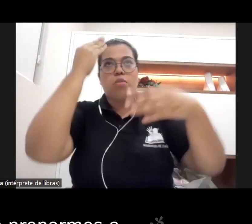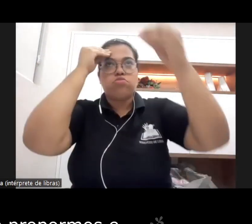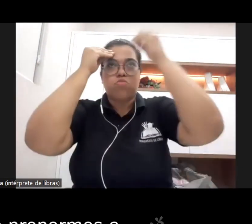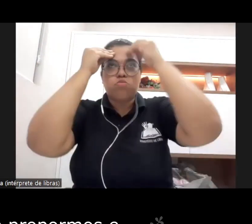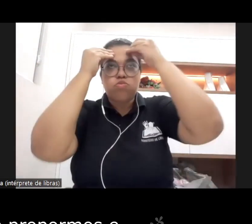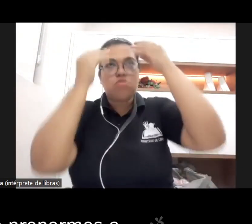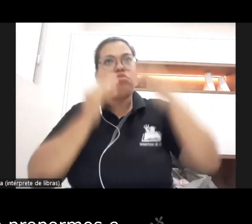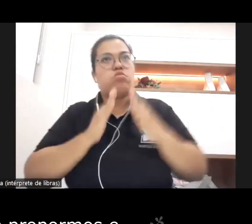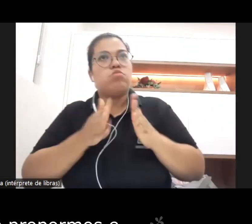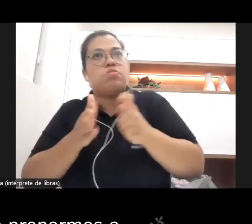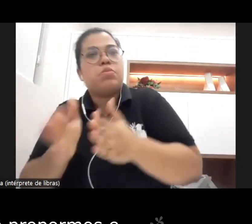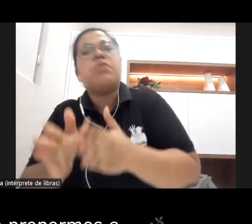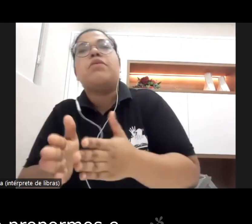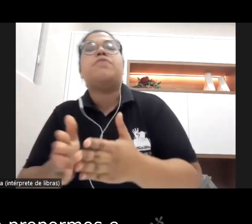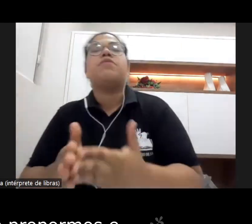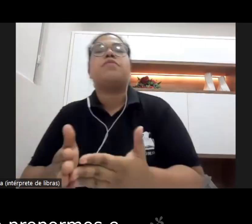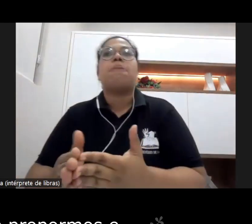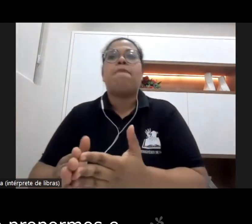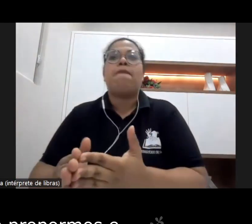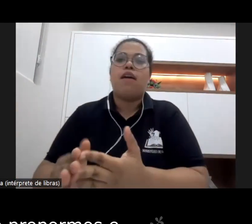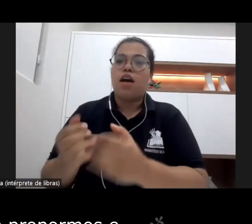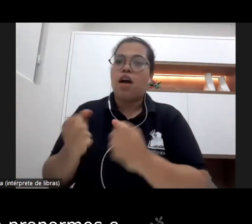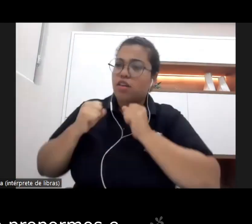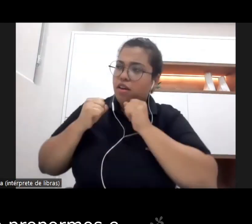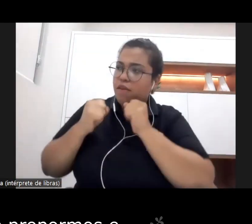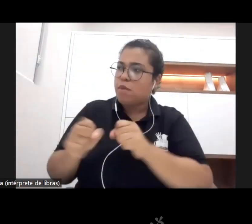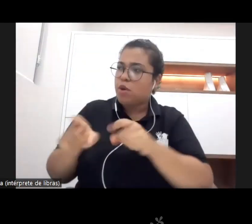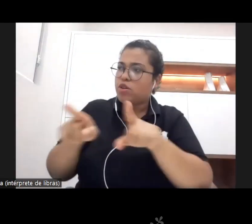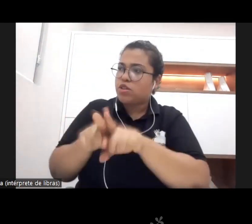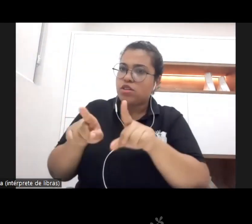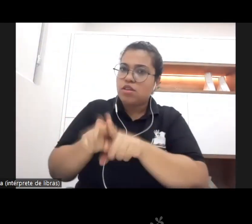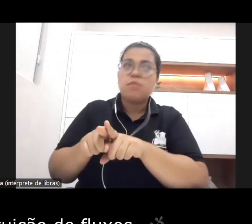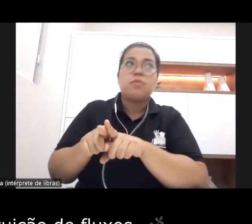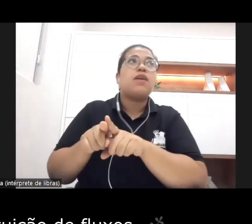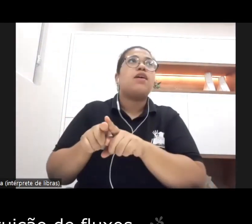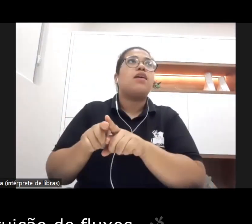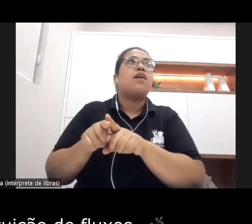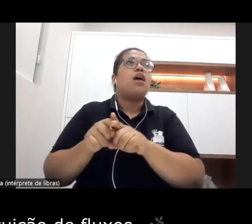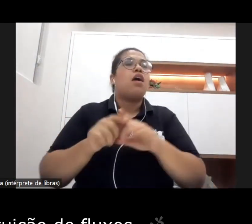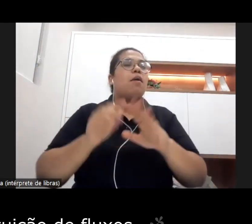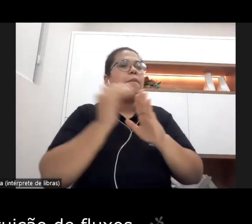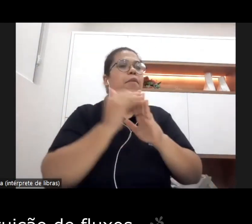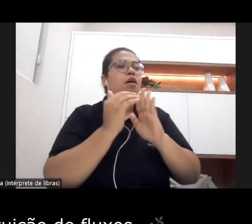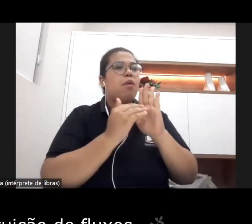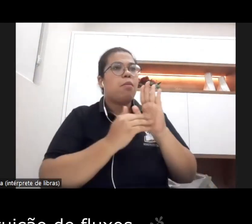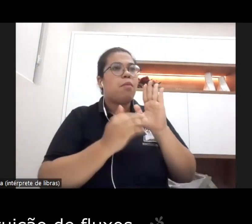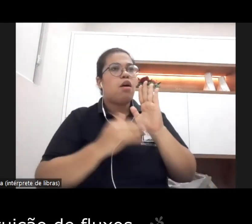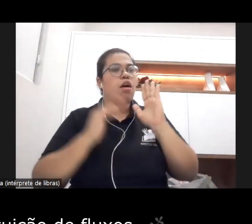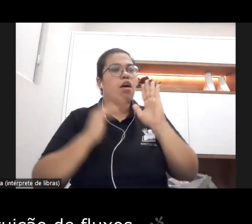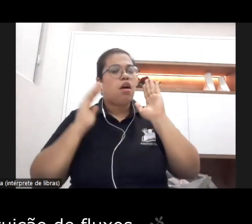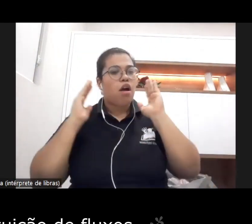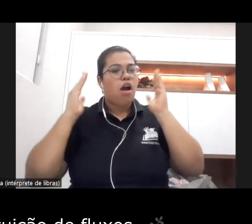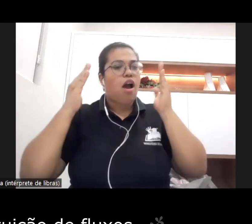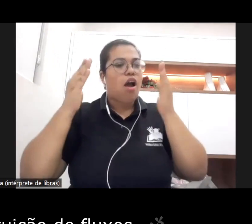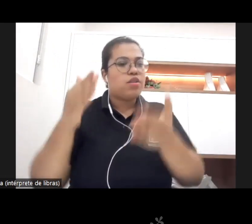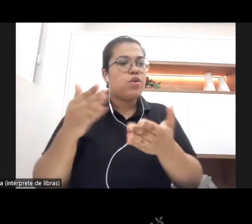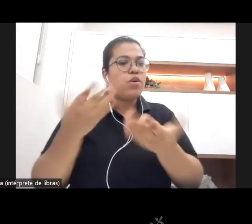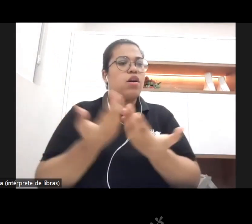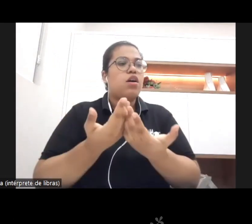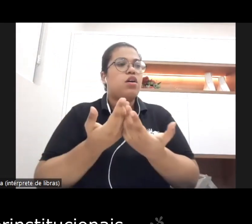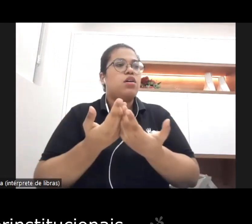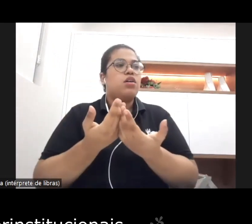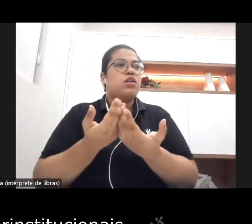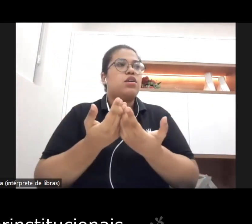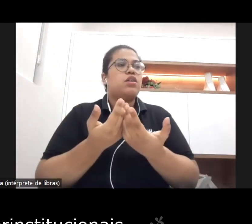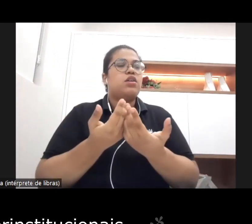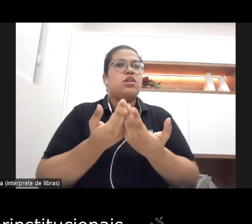a possibilidade de propormos e atuarmos na constituição de fluxos